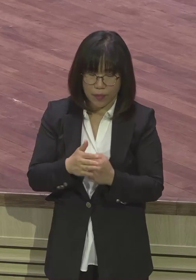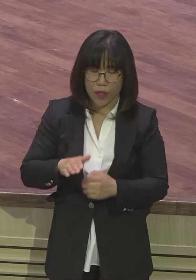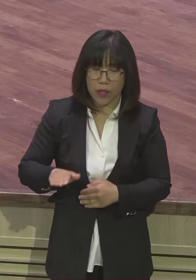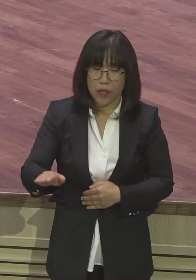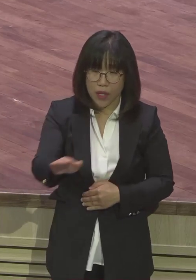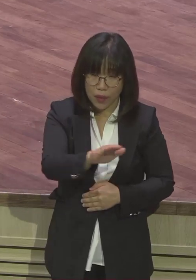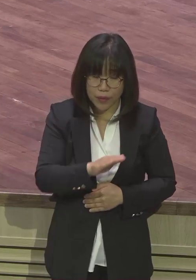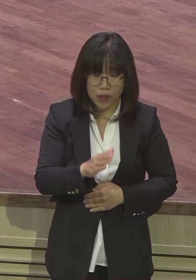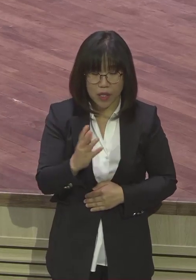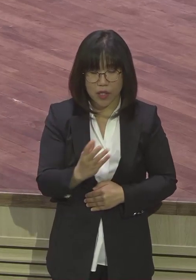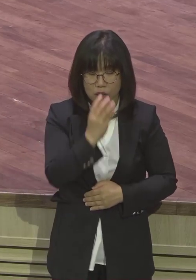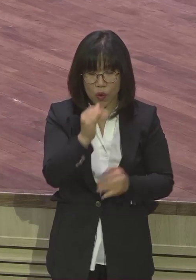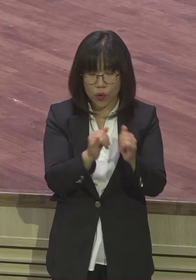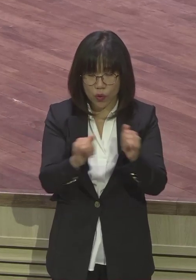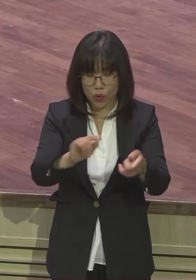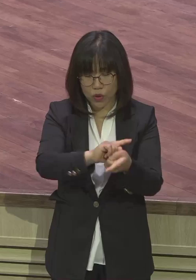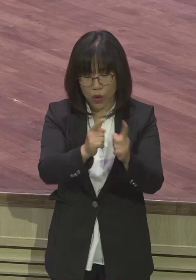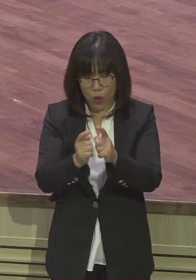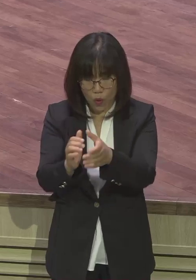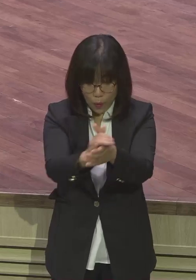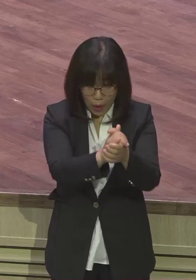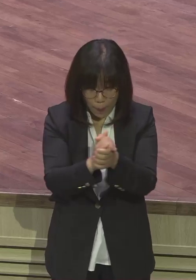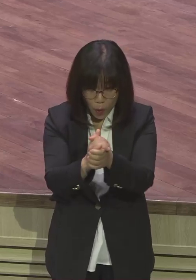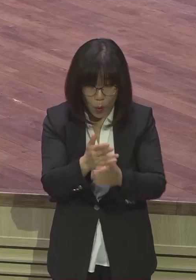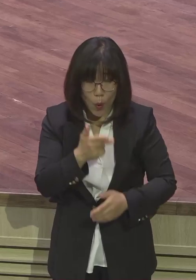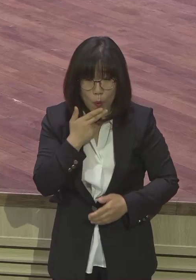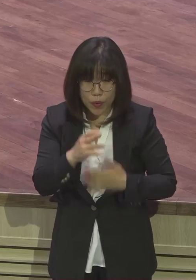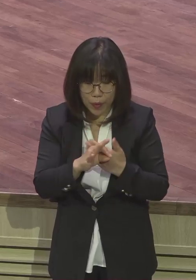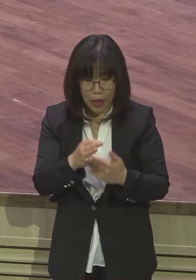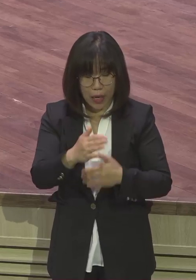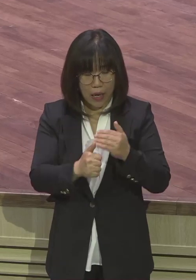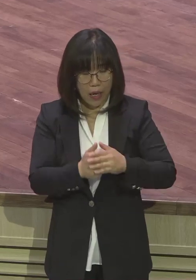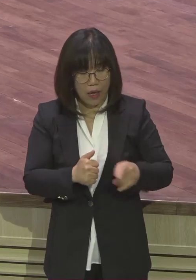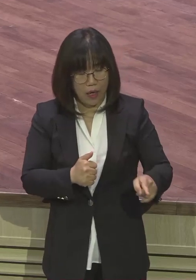하나님이 절대 원하지 않는 일. 그런 사람은 하나님은 서질 않아요.